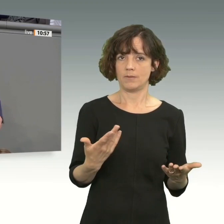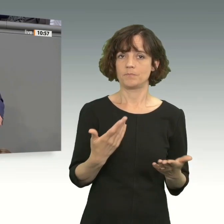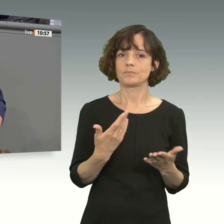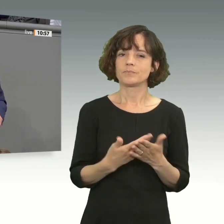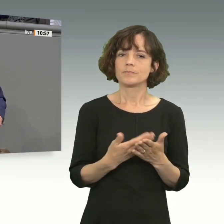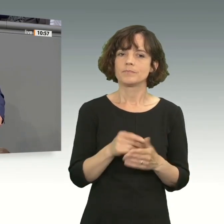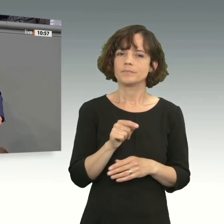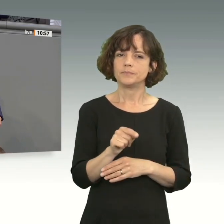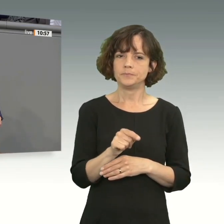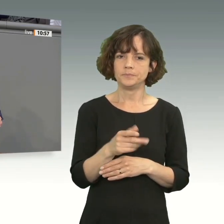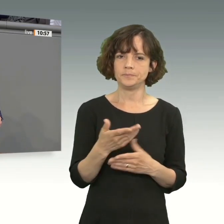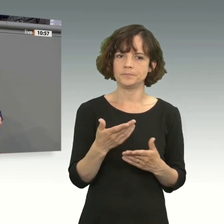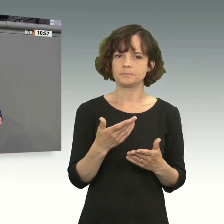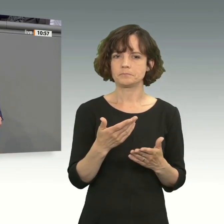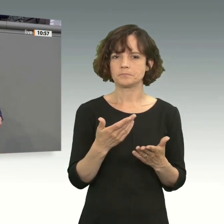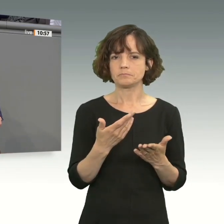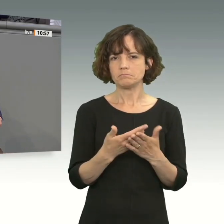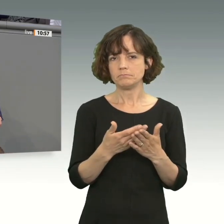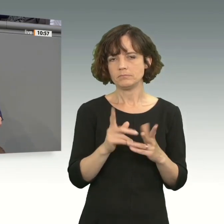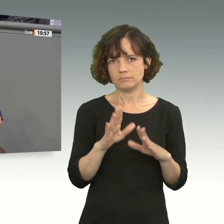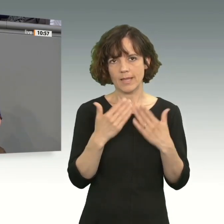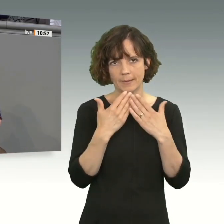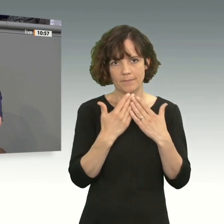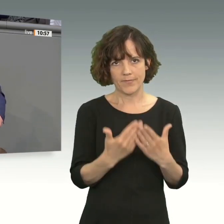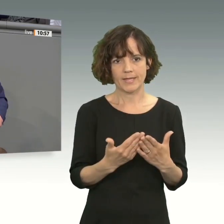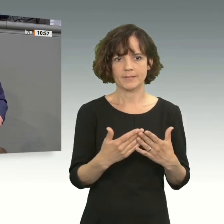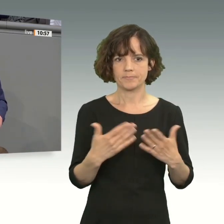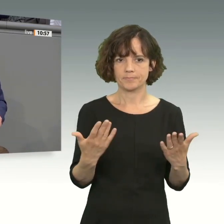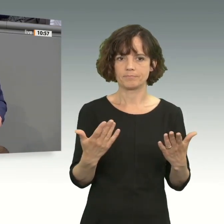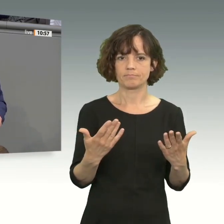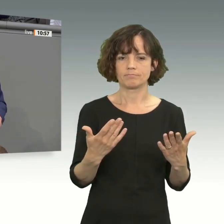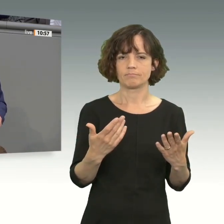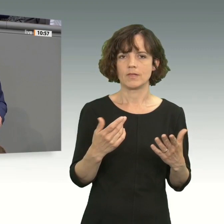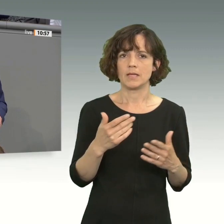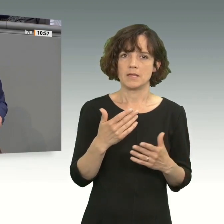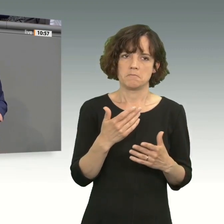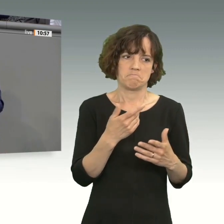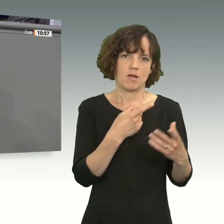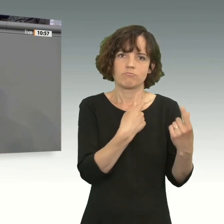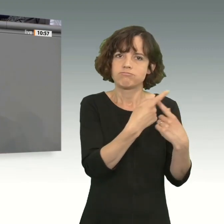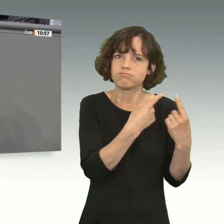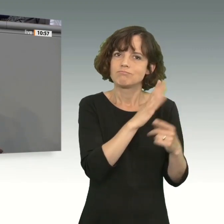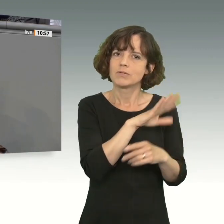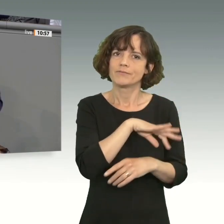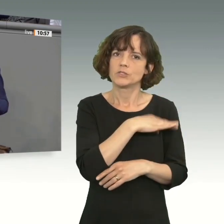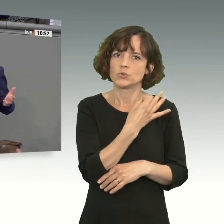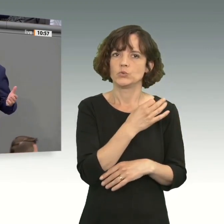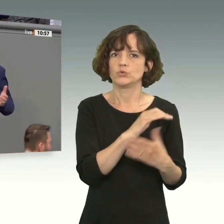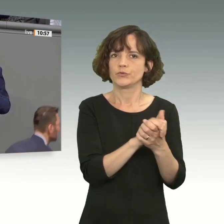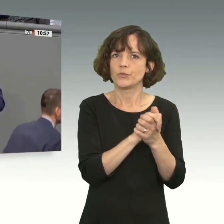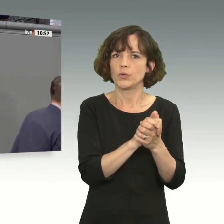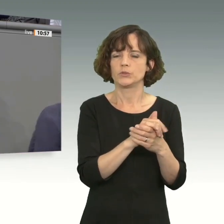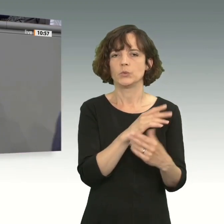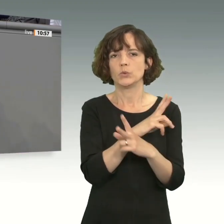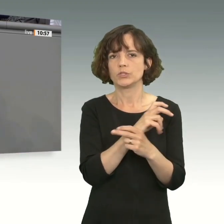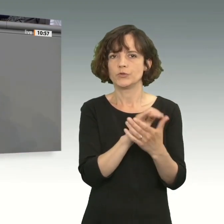Und deshalb würde ich Ihnen übrigens auch raten, sprechen Sie doch vielleicht mal mit Ihren französischen oder österreichischen Freunden.